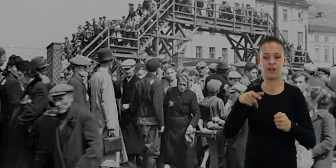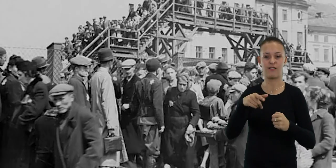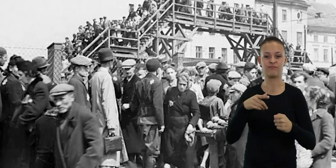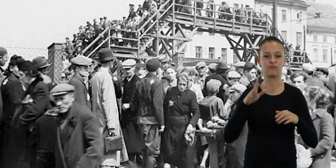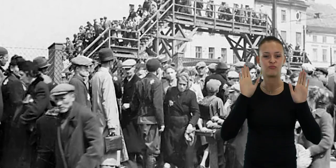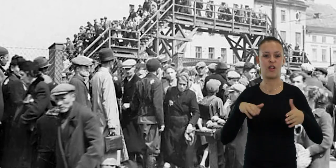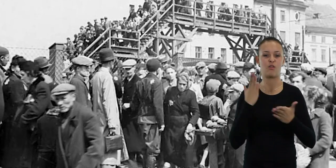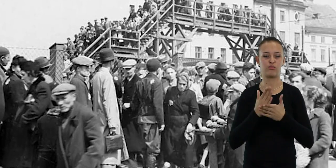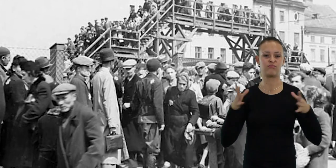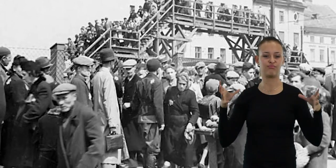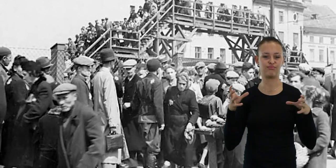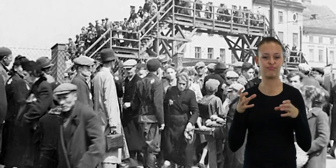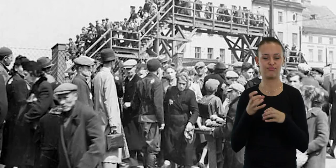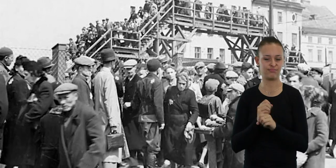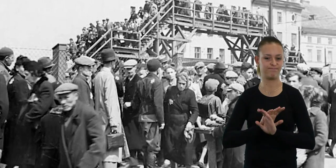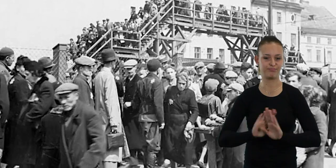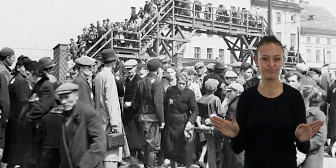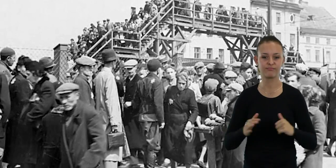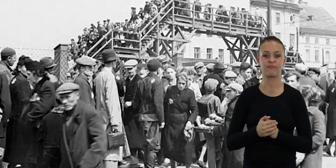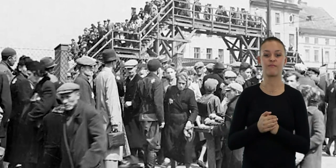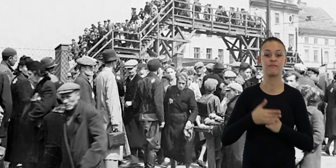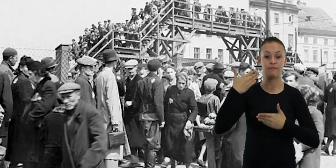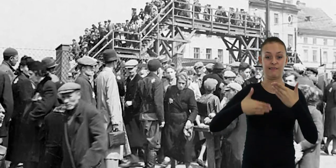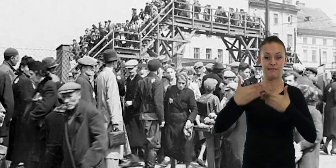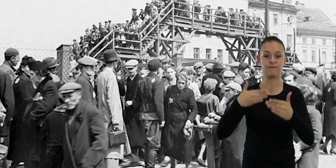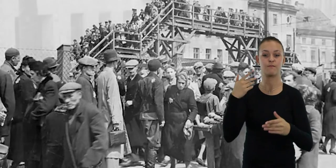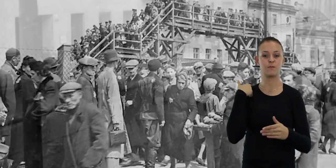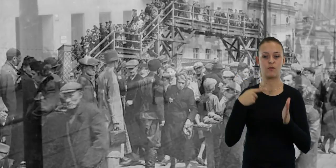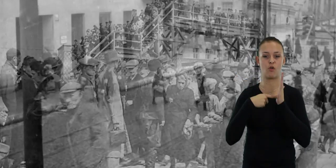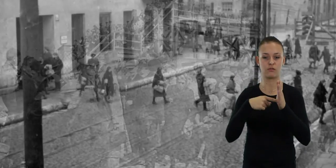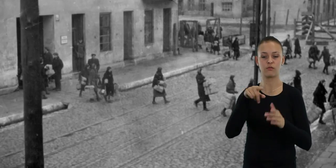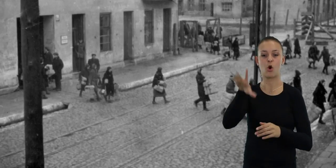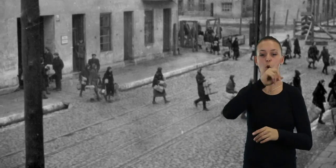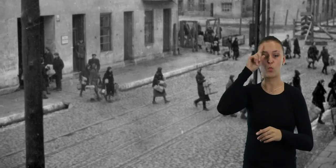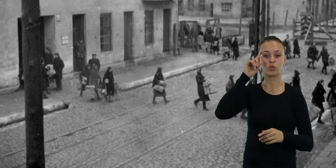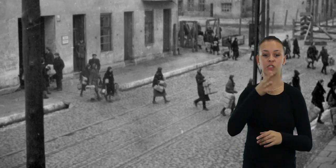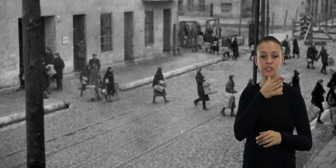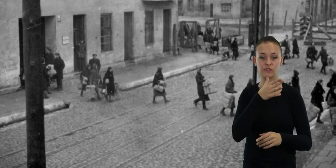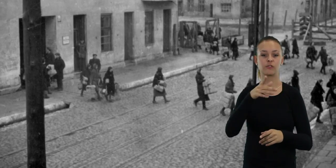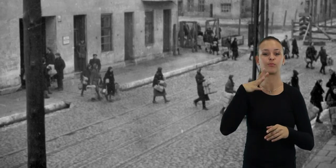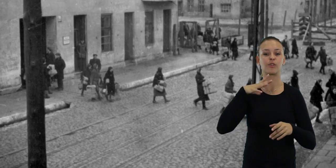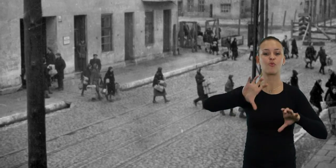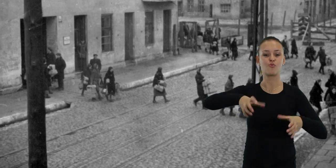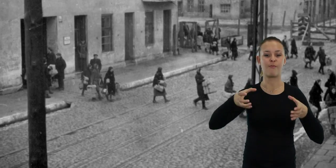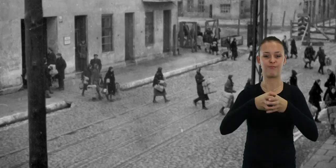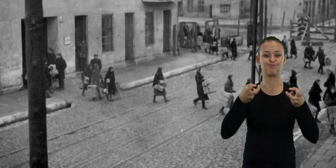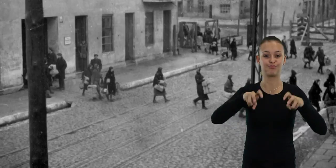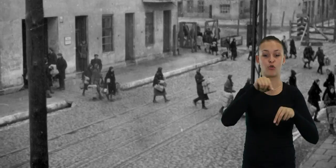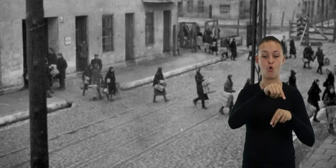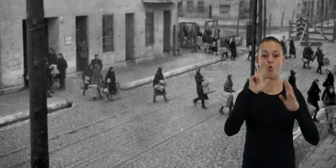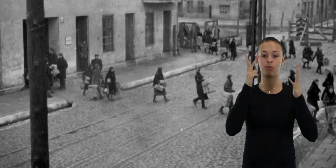Jeszcze większe represje dotknęły ludność żydowską, która została zgrupowana w utworzonym 8 lutego 1940